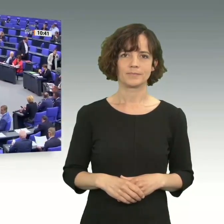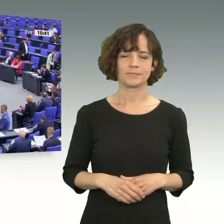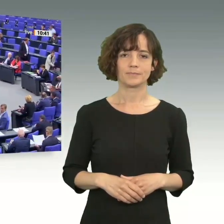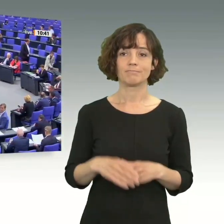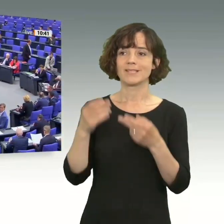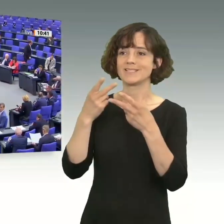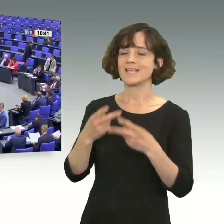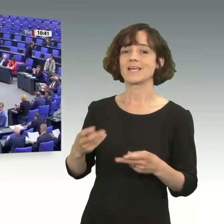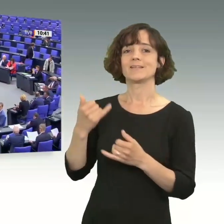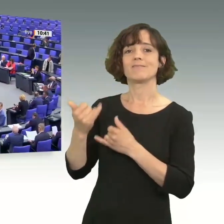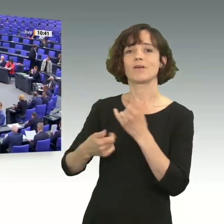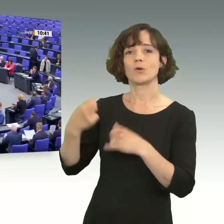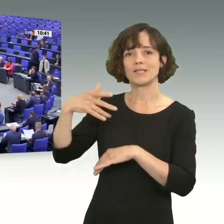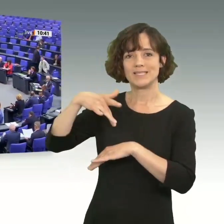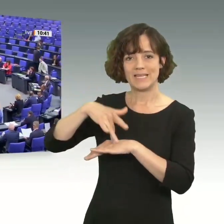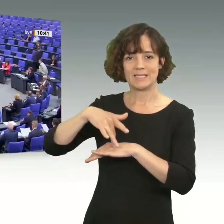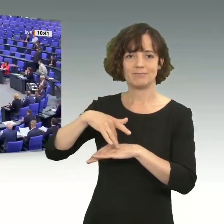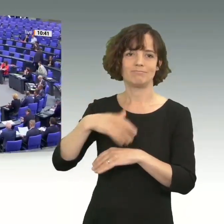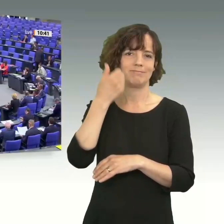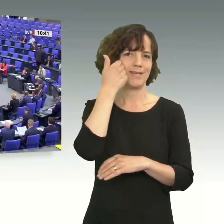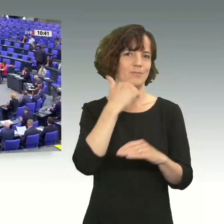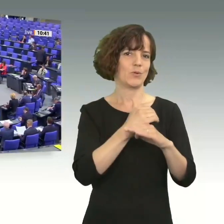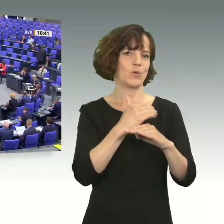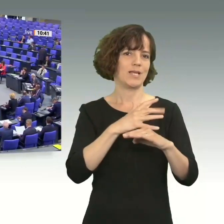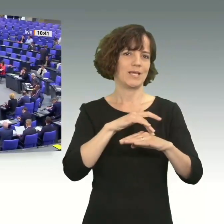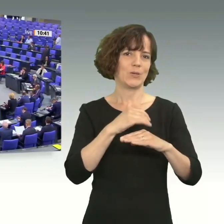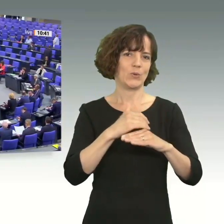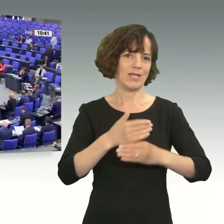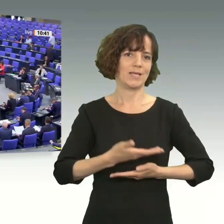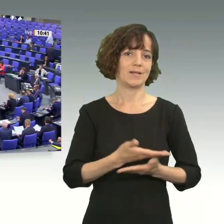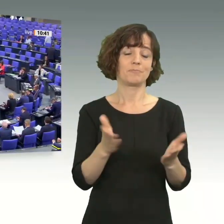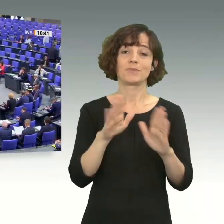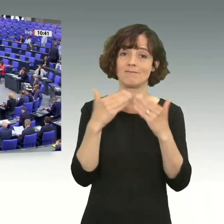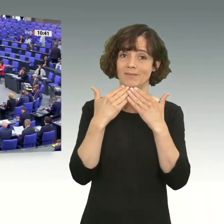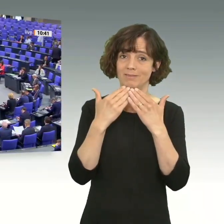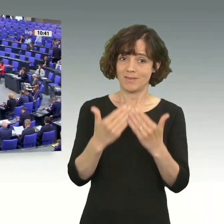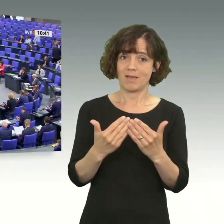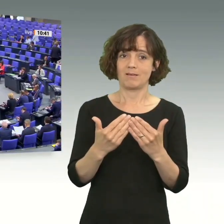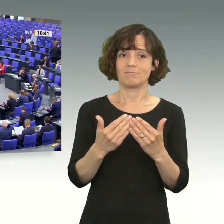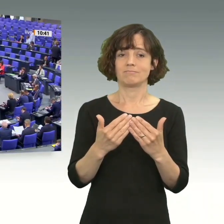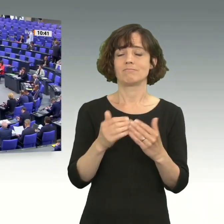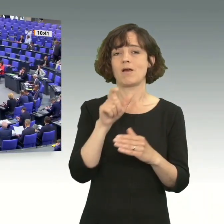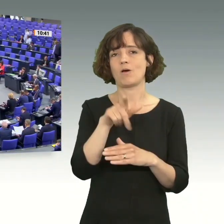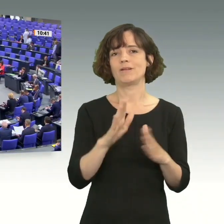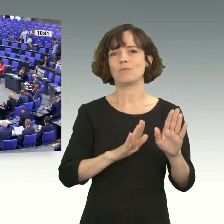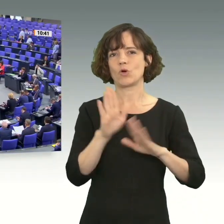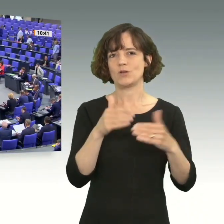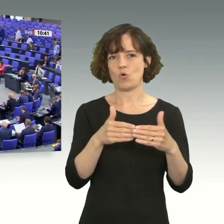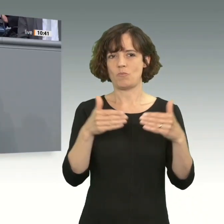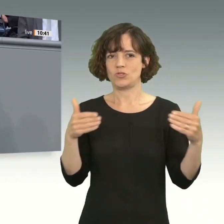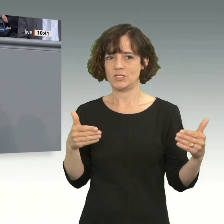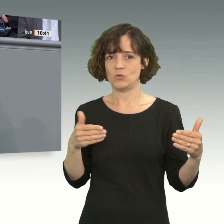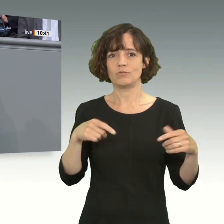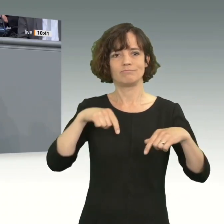Sehr geehrte Frau Präsidentin! Liebe Kolleginnen und Kollegen! Vielen Dank erneut an die demokratische Opposition an dieser Stelle,